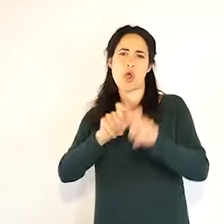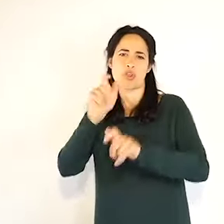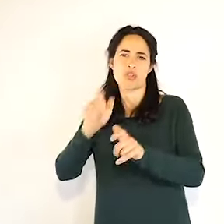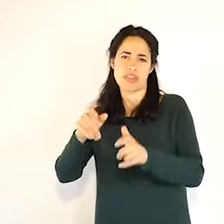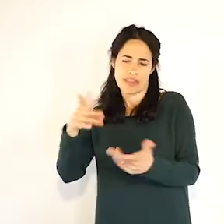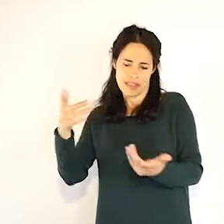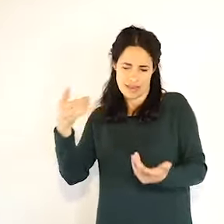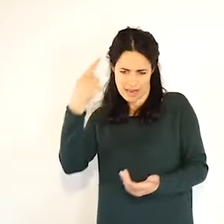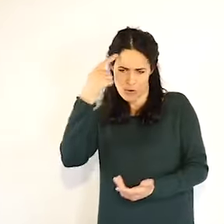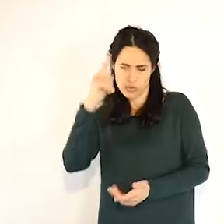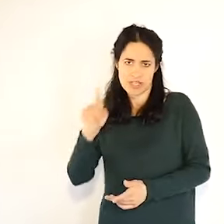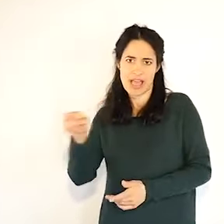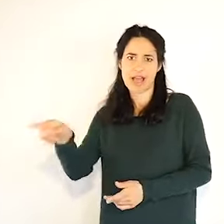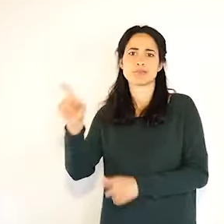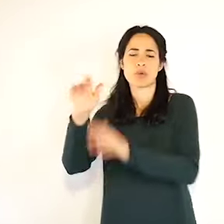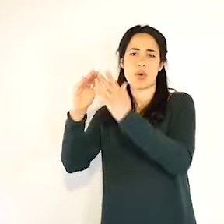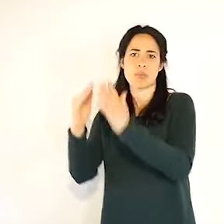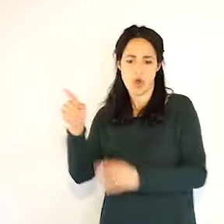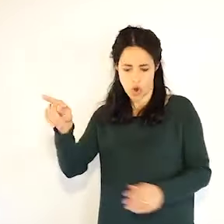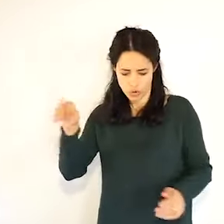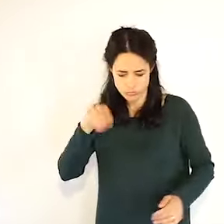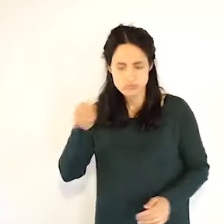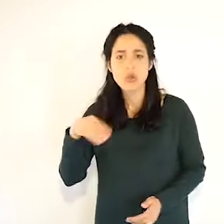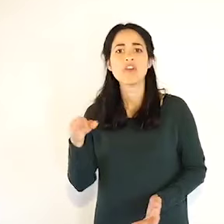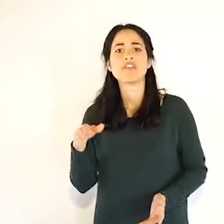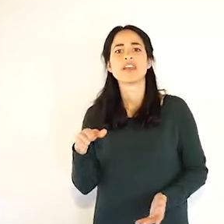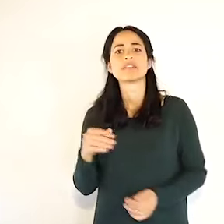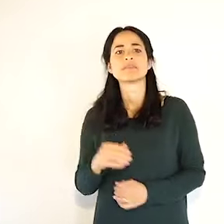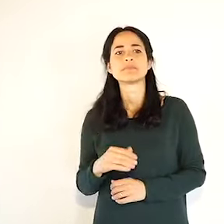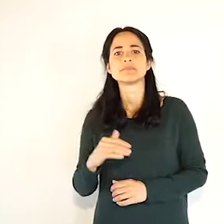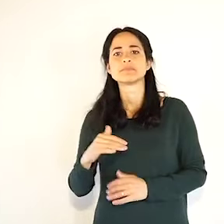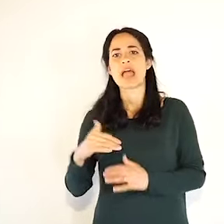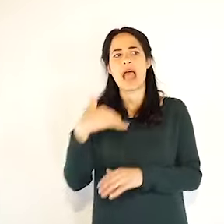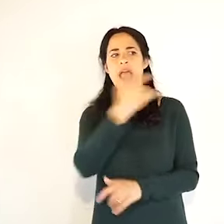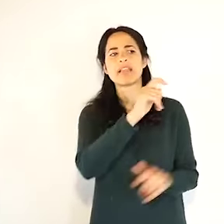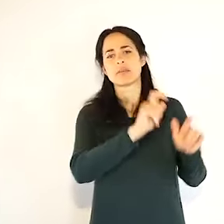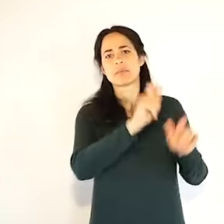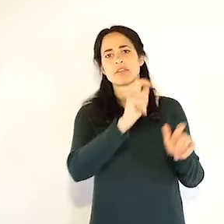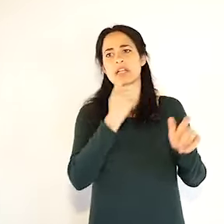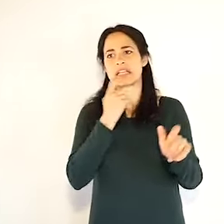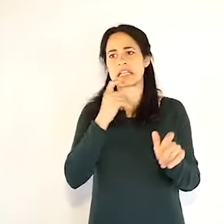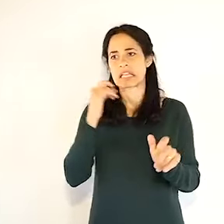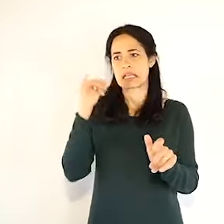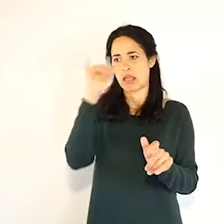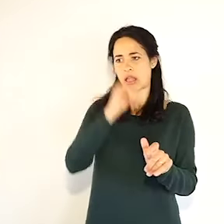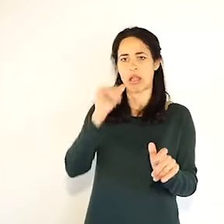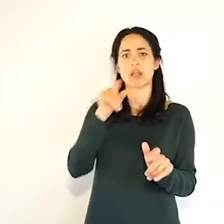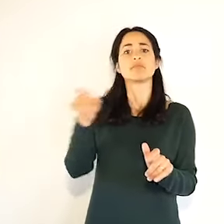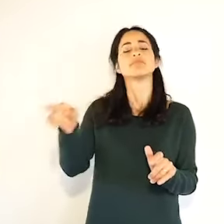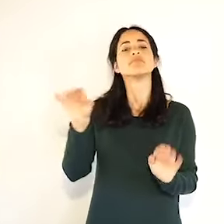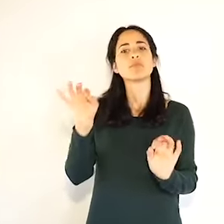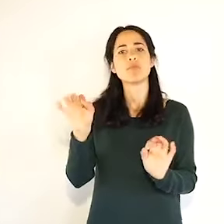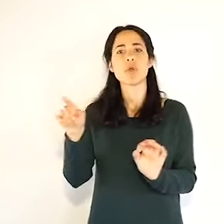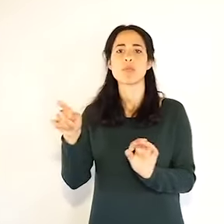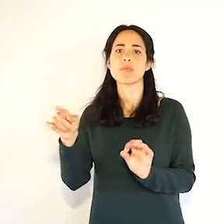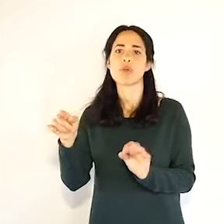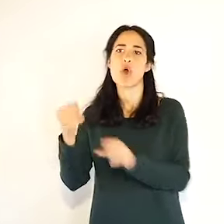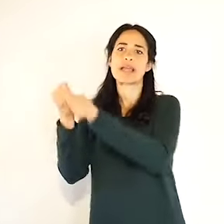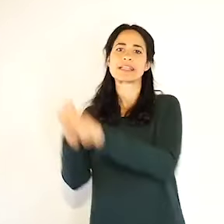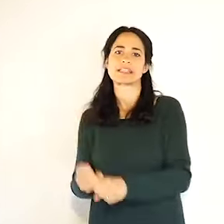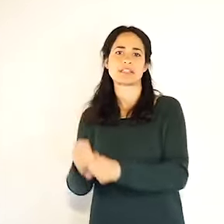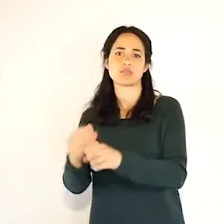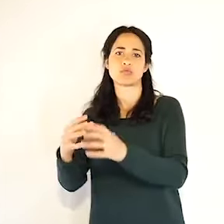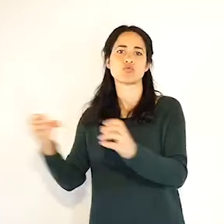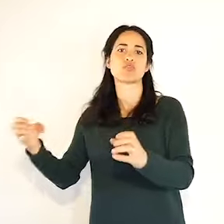agli altri avrei bisogno di dire e lo dirò che comunque rappresenta un istituto per anziani ed è uno degli